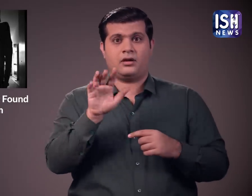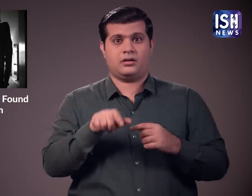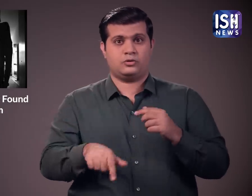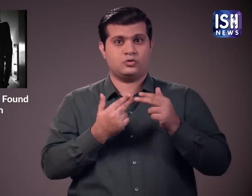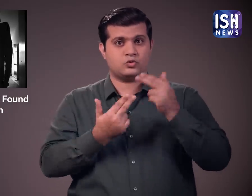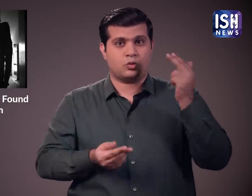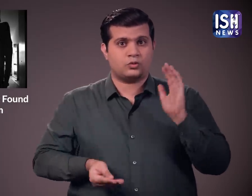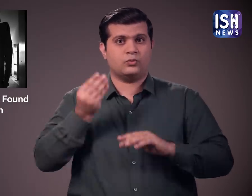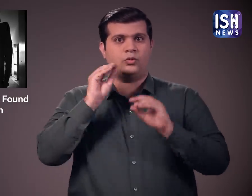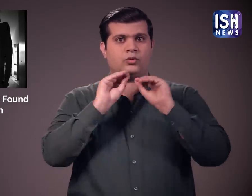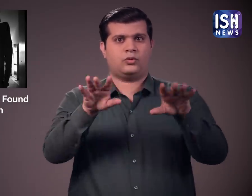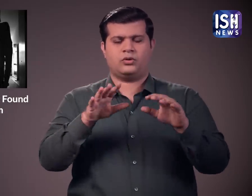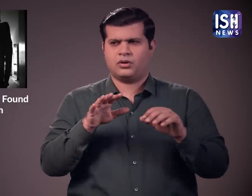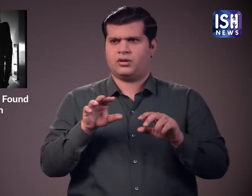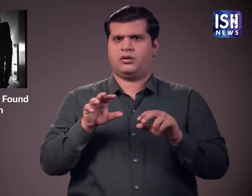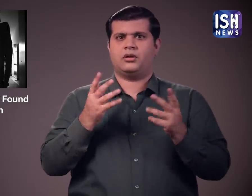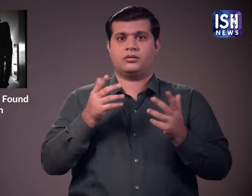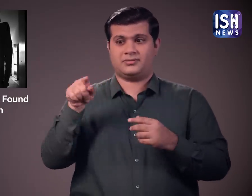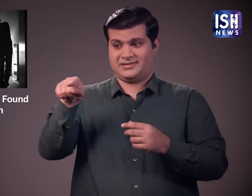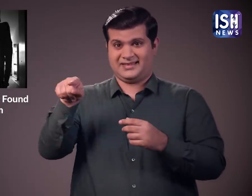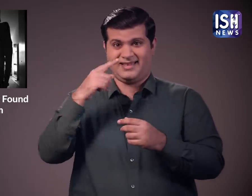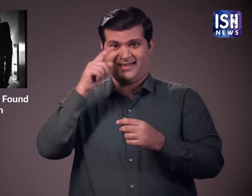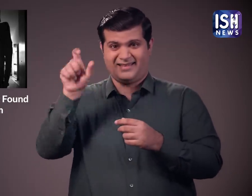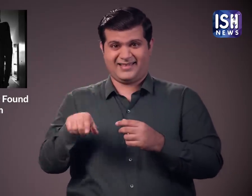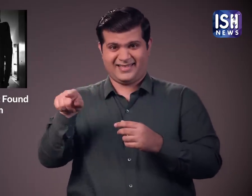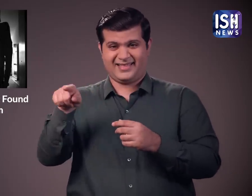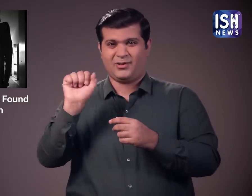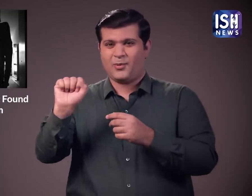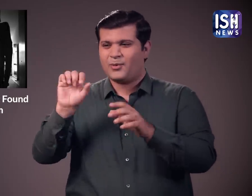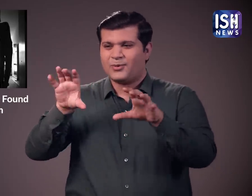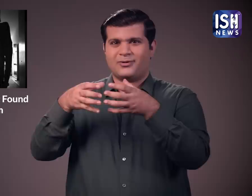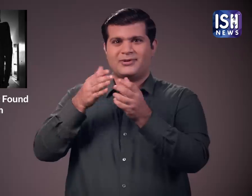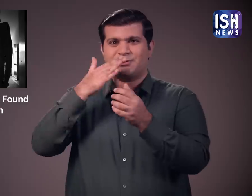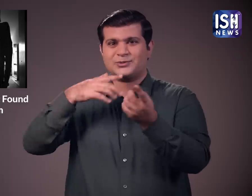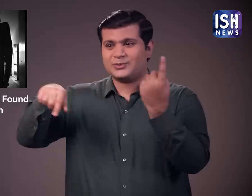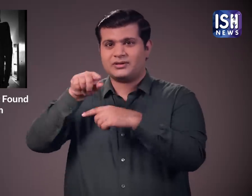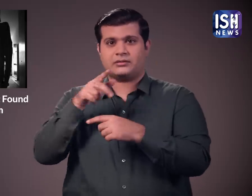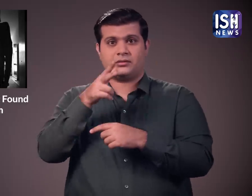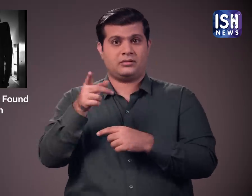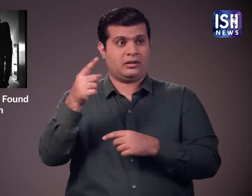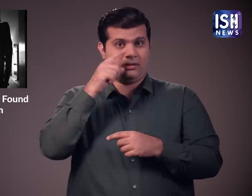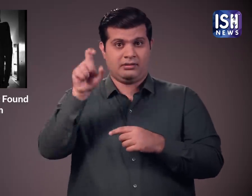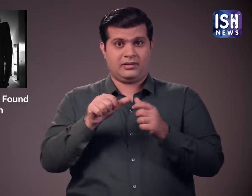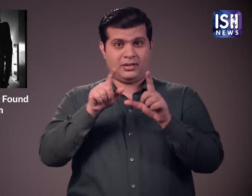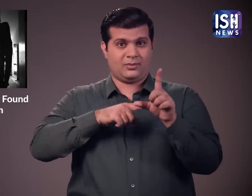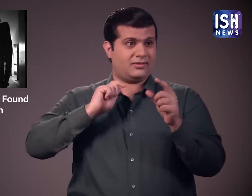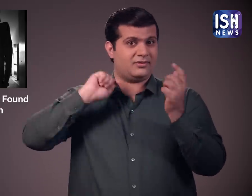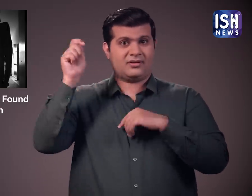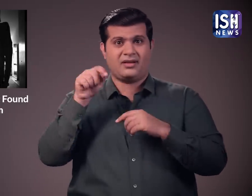हालाकि इसमें और भी बहुत कुछ है। अंजली के साती छात्रों ने आरोप लगाया है कि अंजली